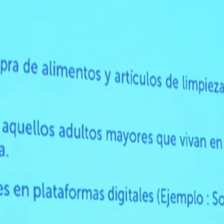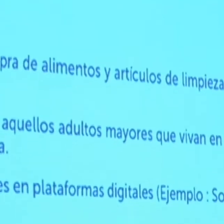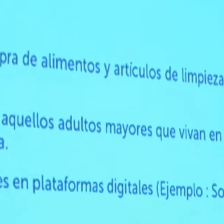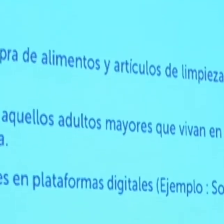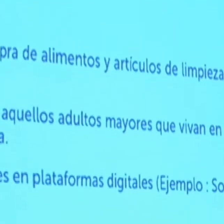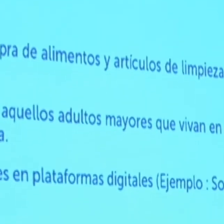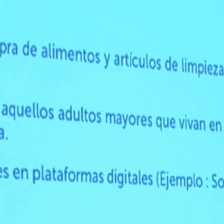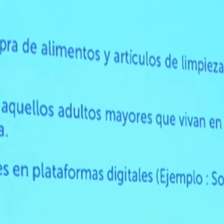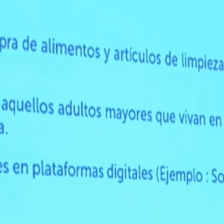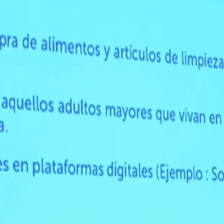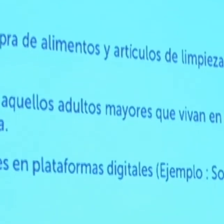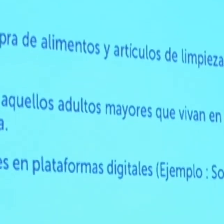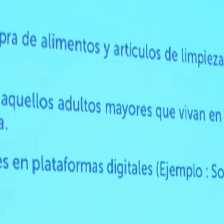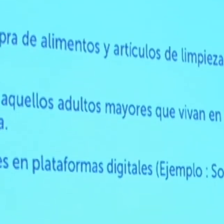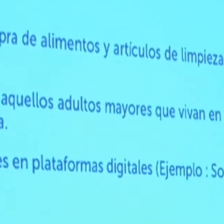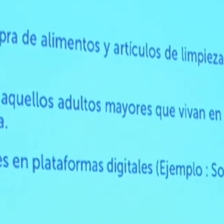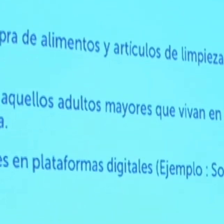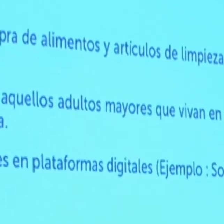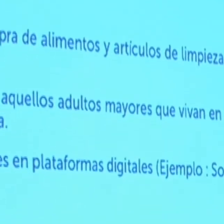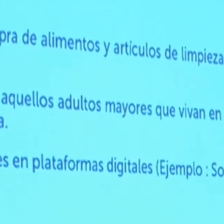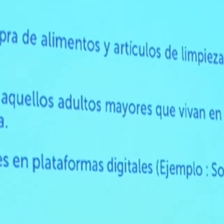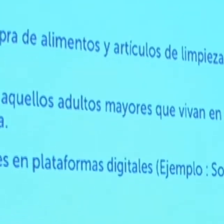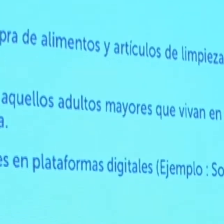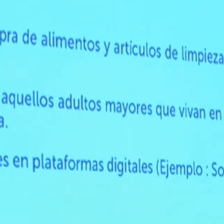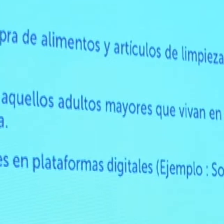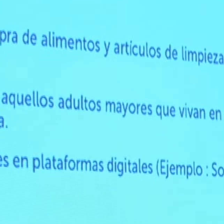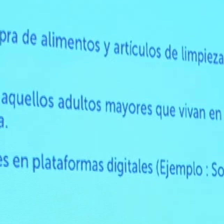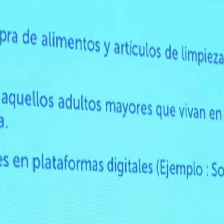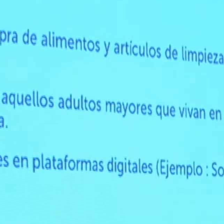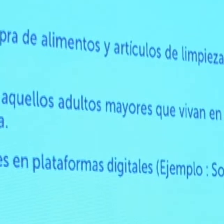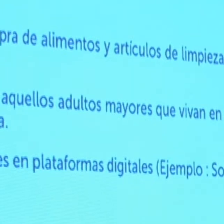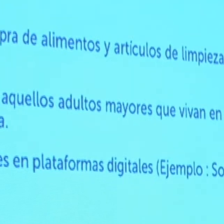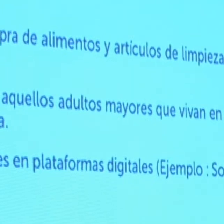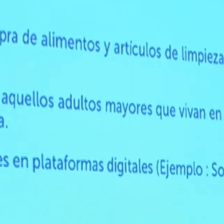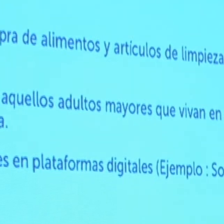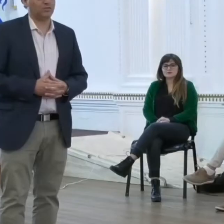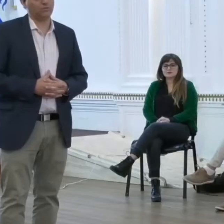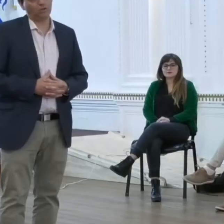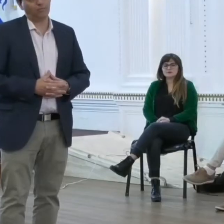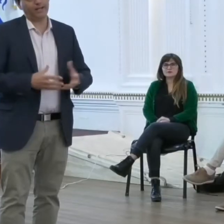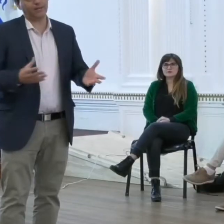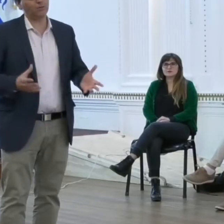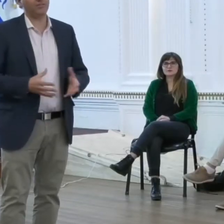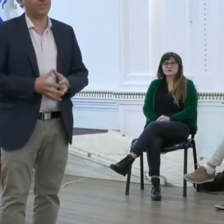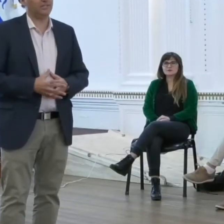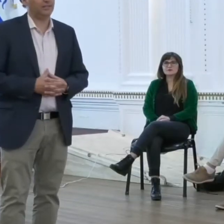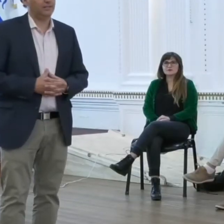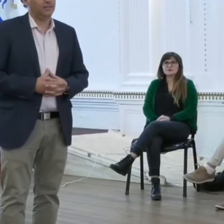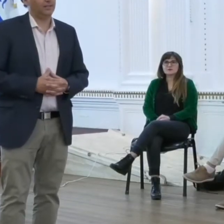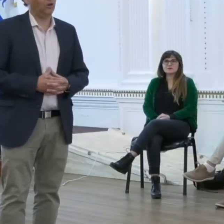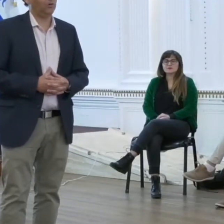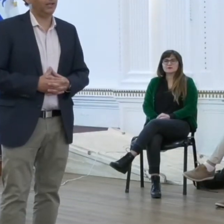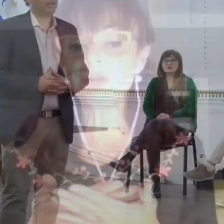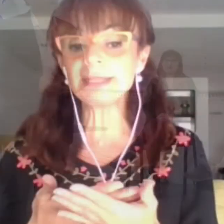necesitando asistencia y correos electrónicos para los vecinos que quieran ser voluntarios.